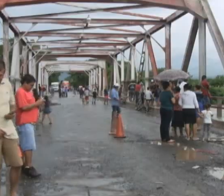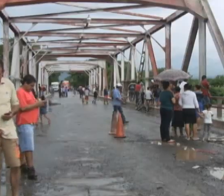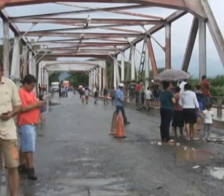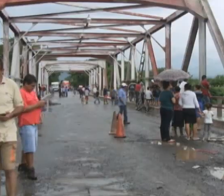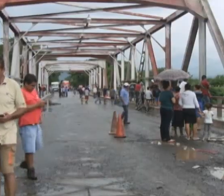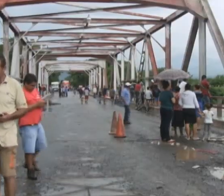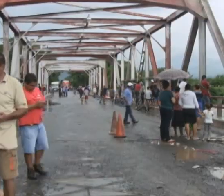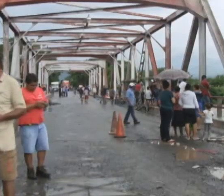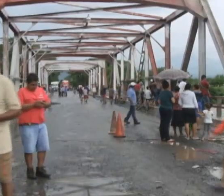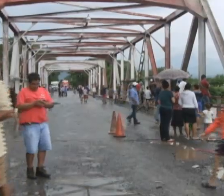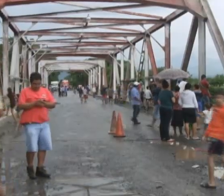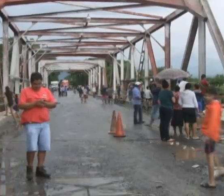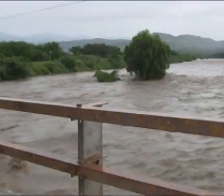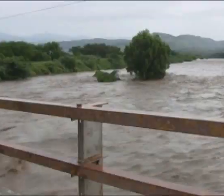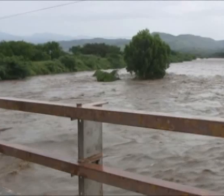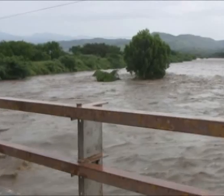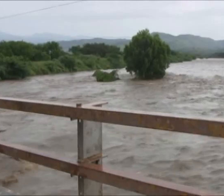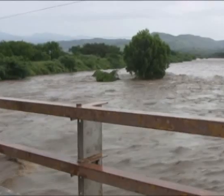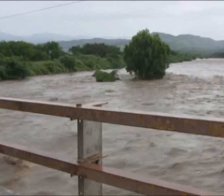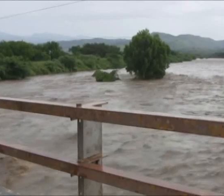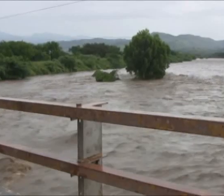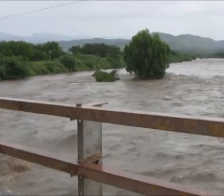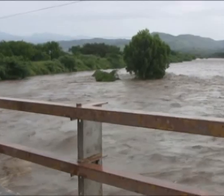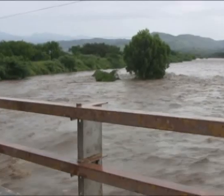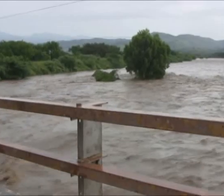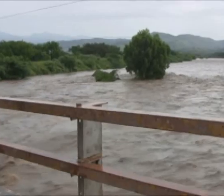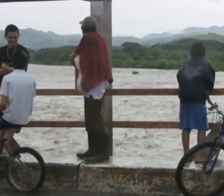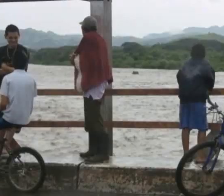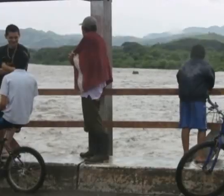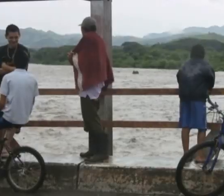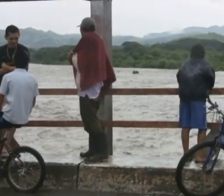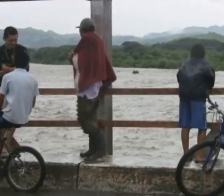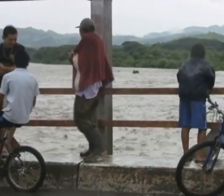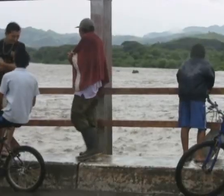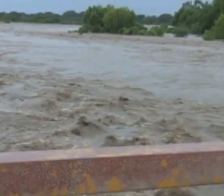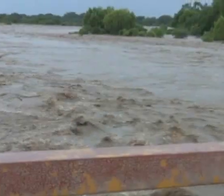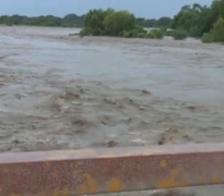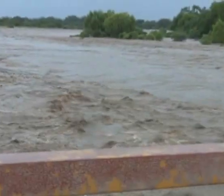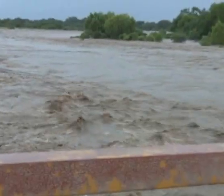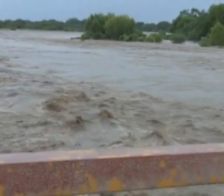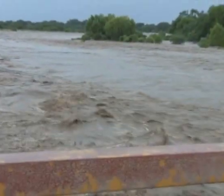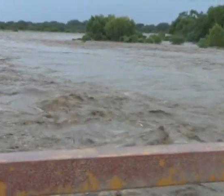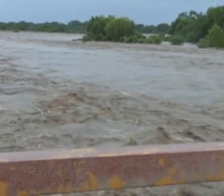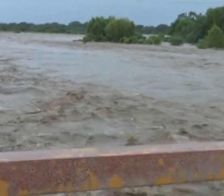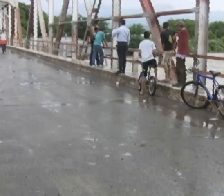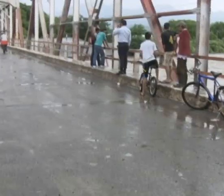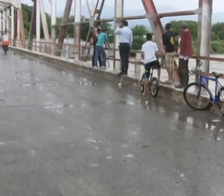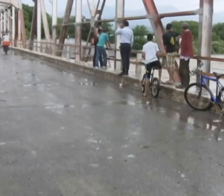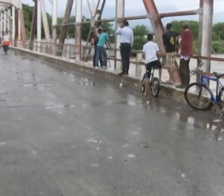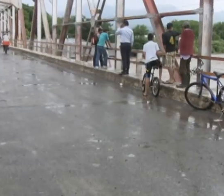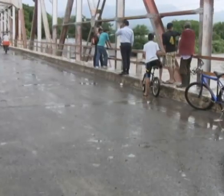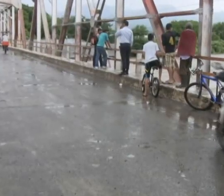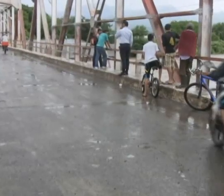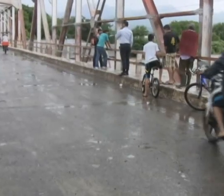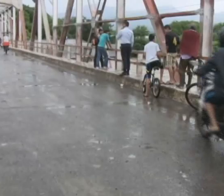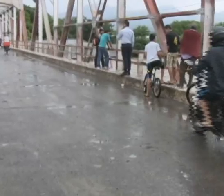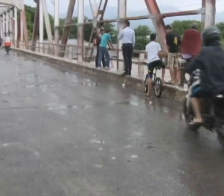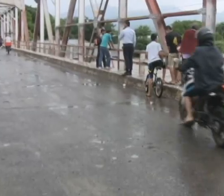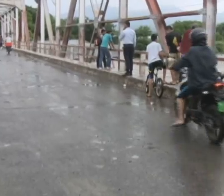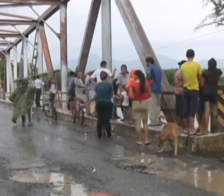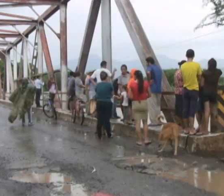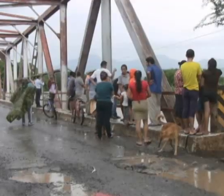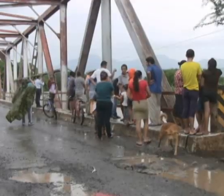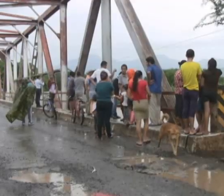El cierre del paso en la frontera hachadura en Aguachapán se mantiene de manera restringido, hasta conocer los resultados de inspección del